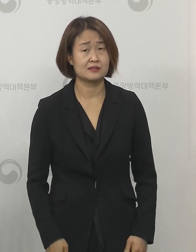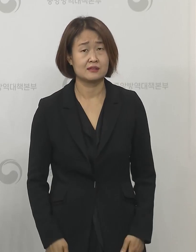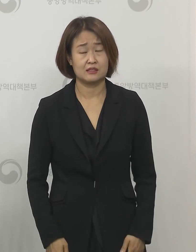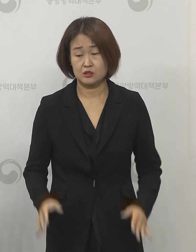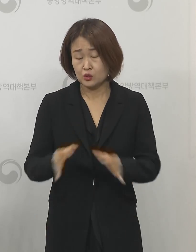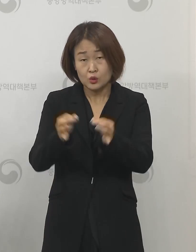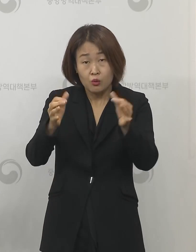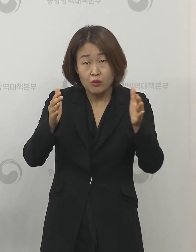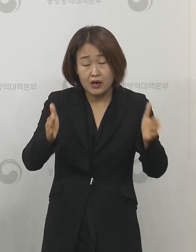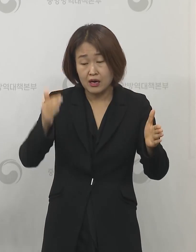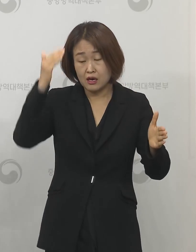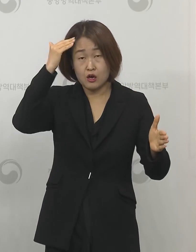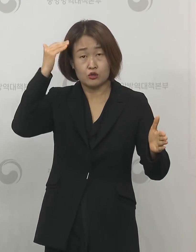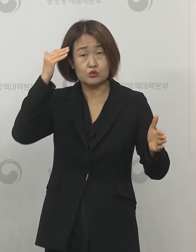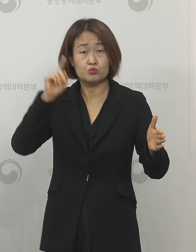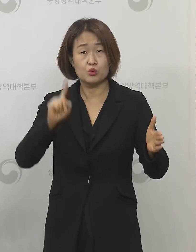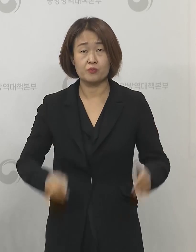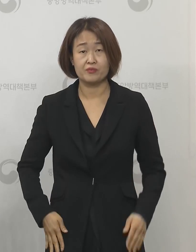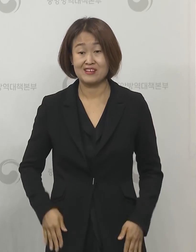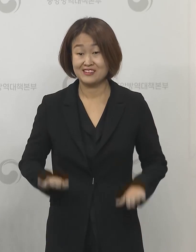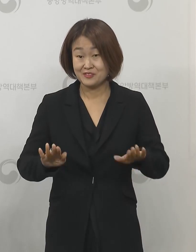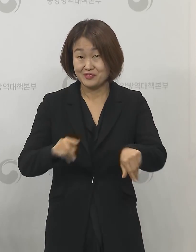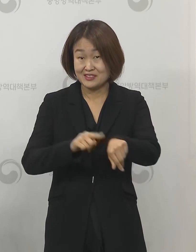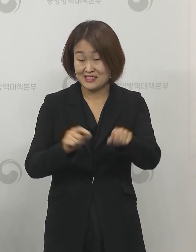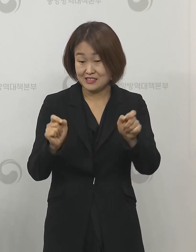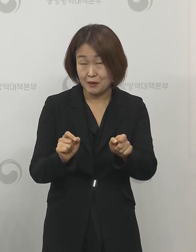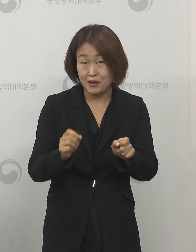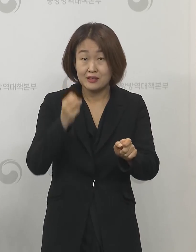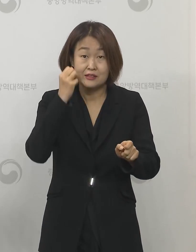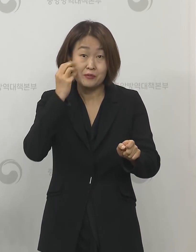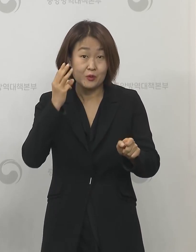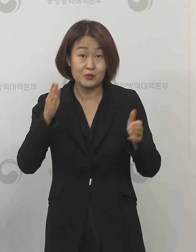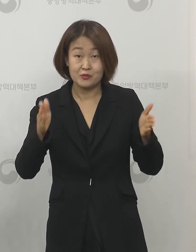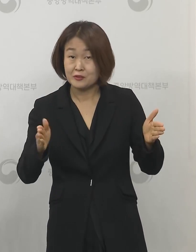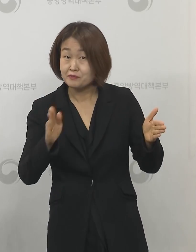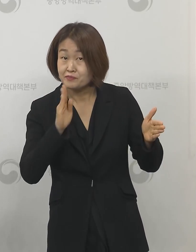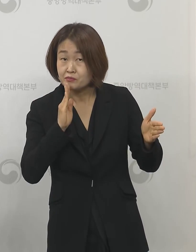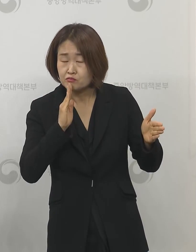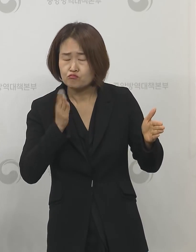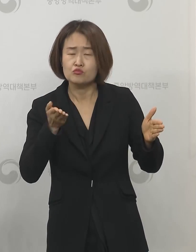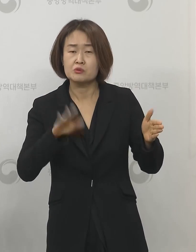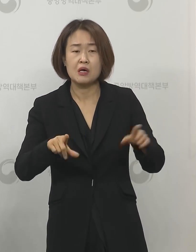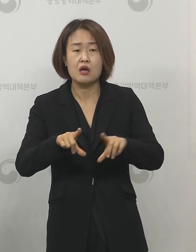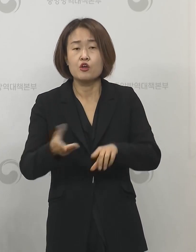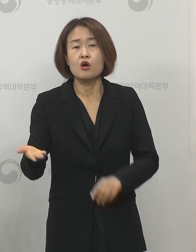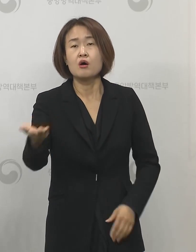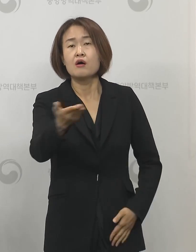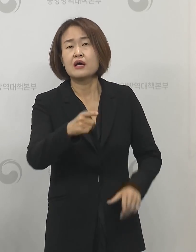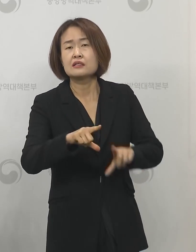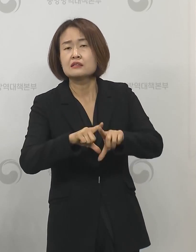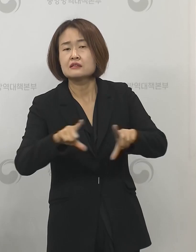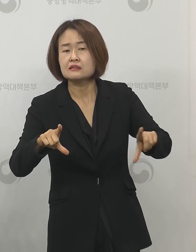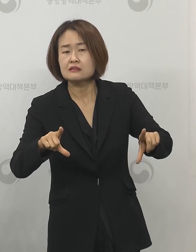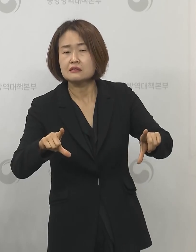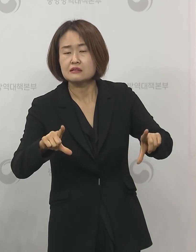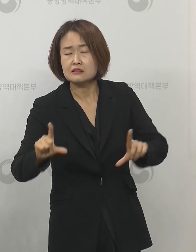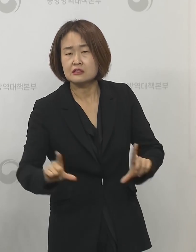우리나라도 짧은 세 달이지만 일상이 많이 바뀌었습니다